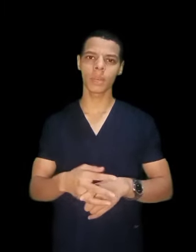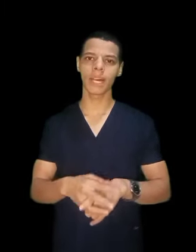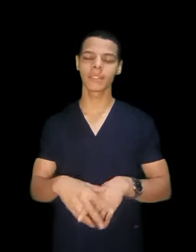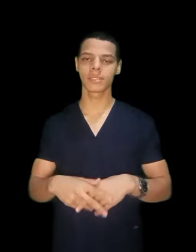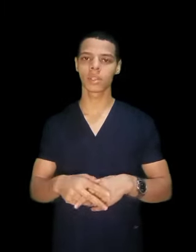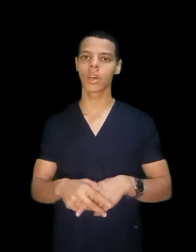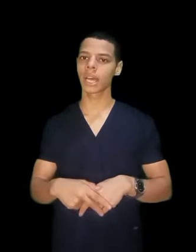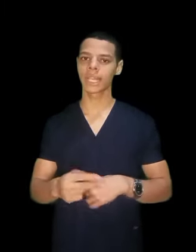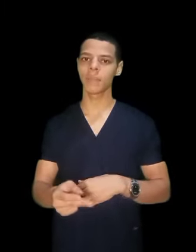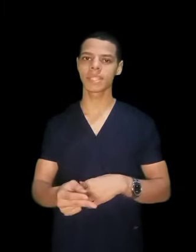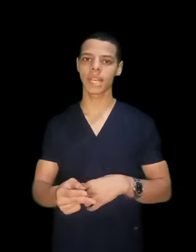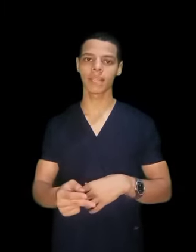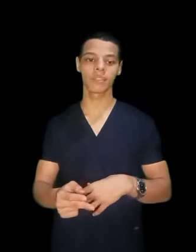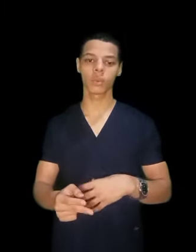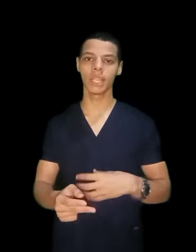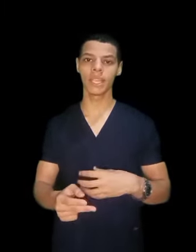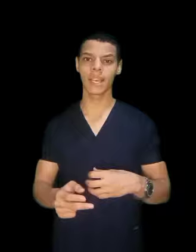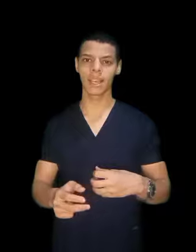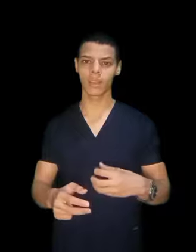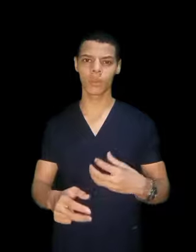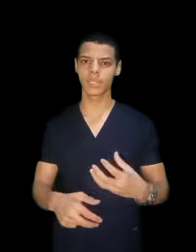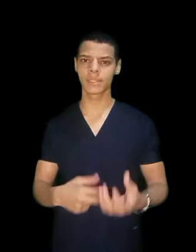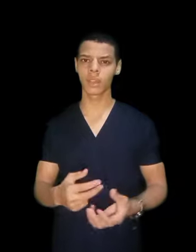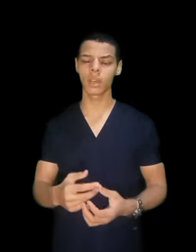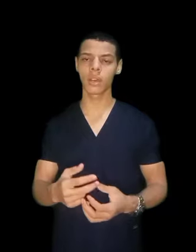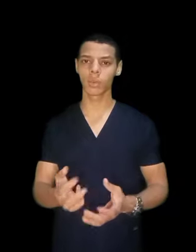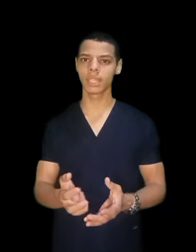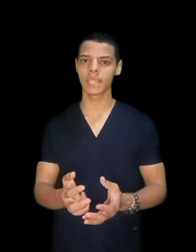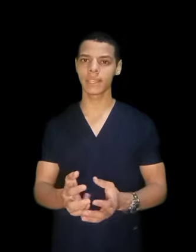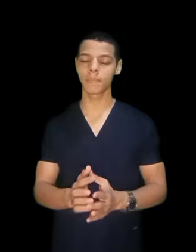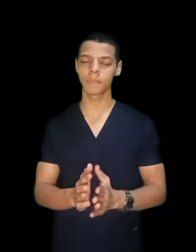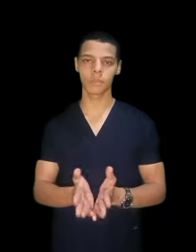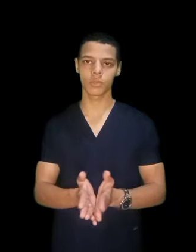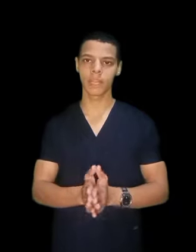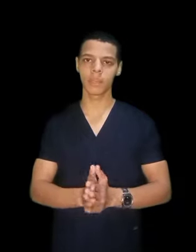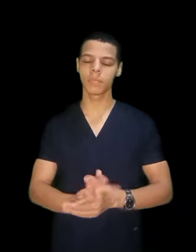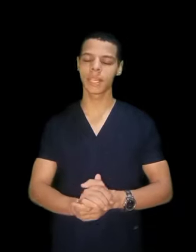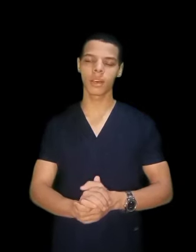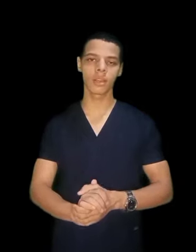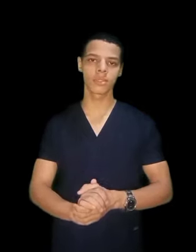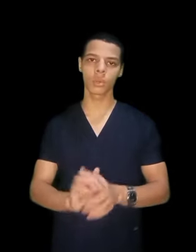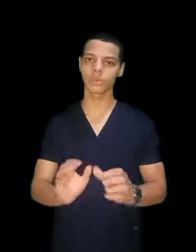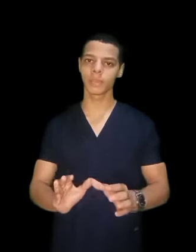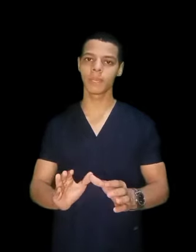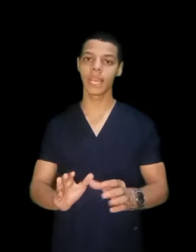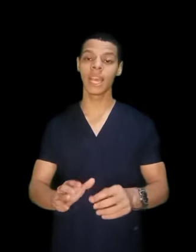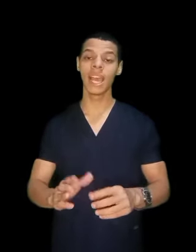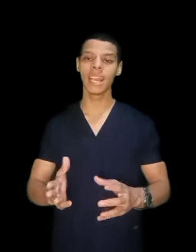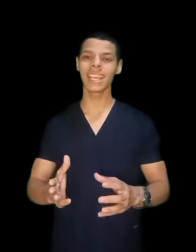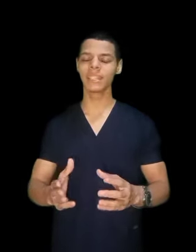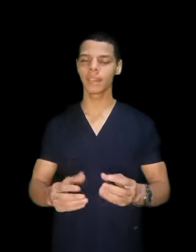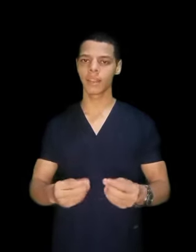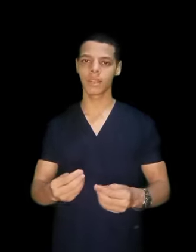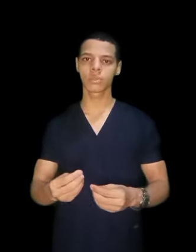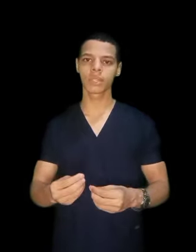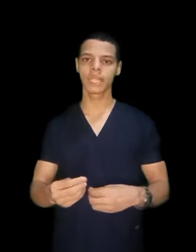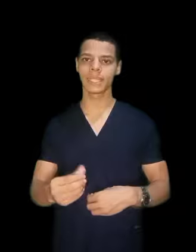وطبعا اصدقائك هتلاقي مثلا حد في كلية تجارة وكلية اداب مش بقل منها خالص بسم الله لكن انا اقصد ان